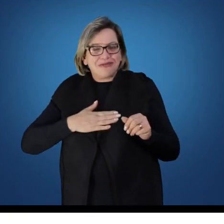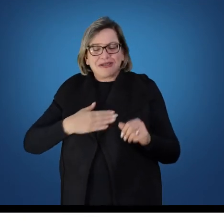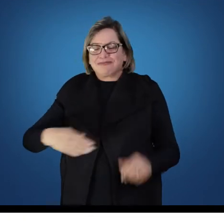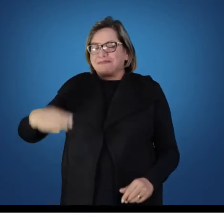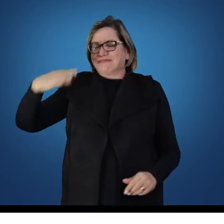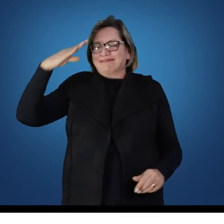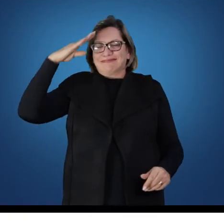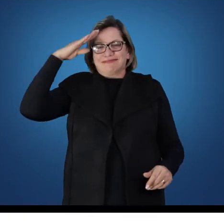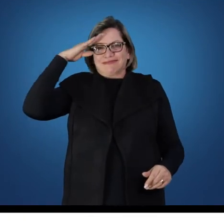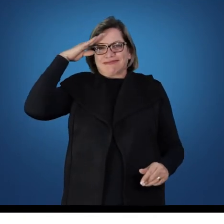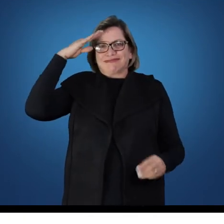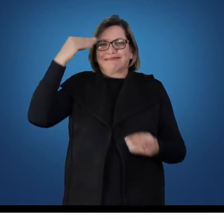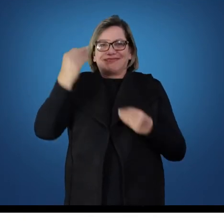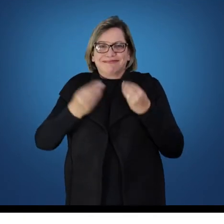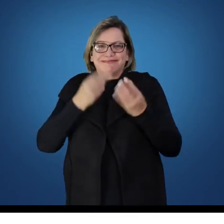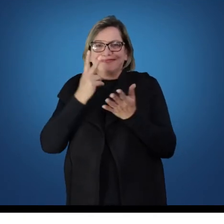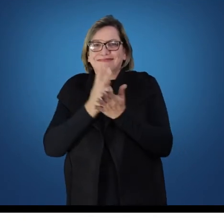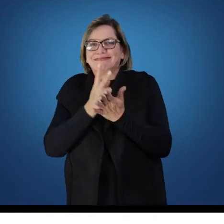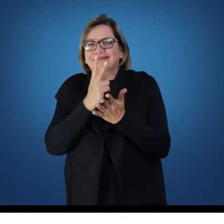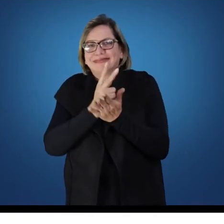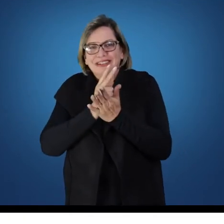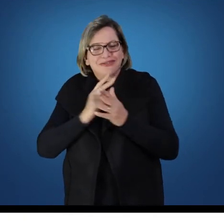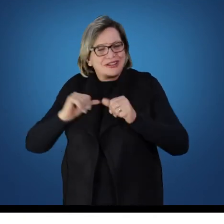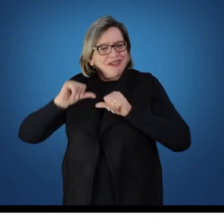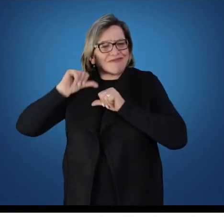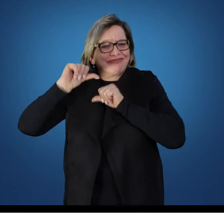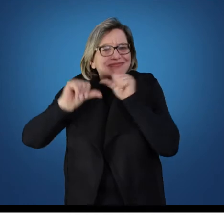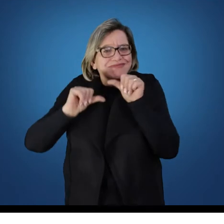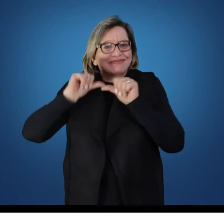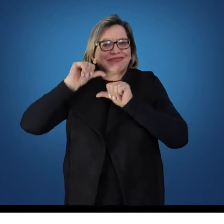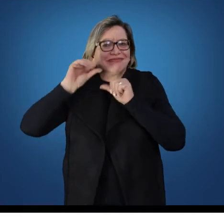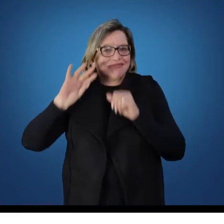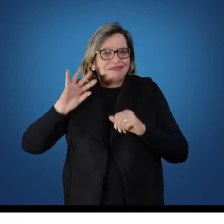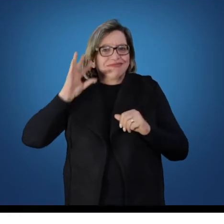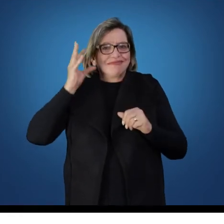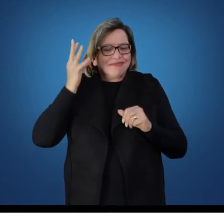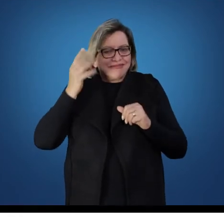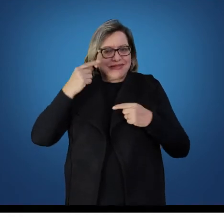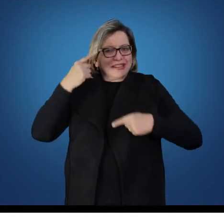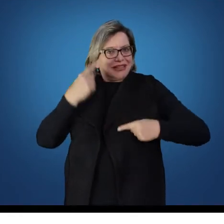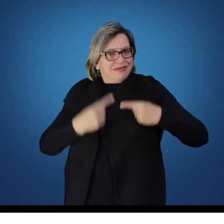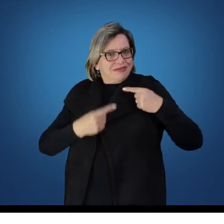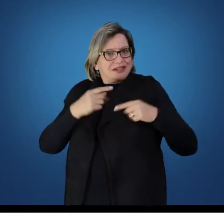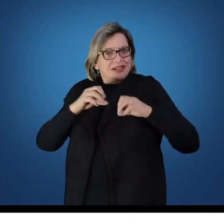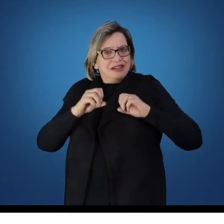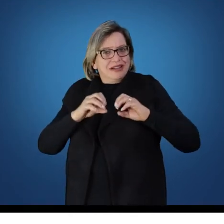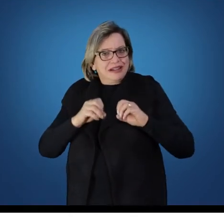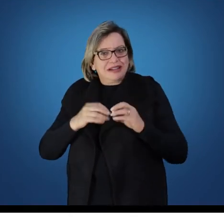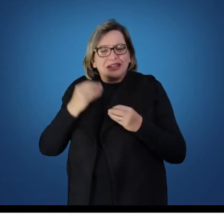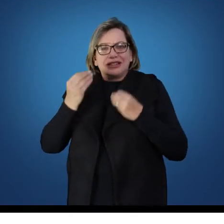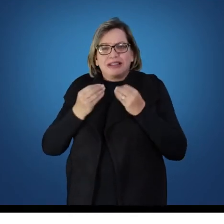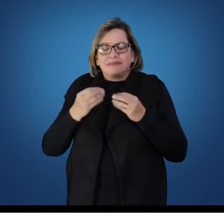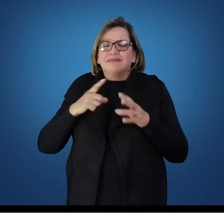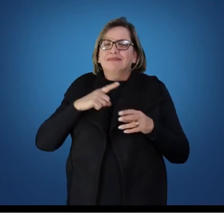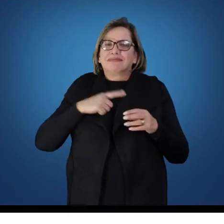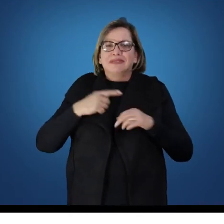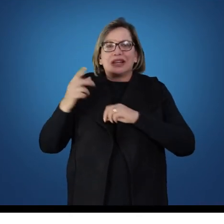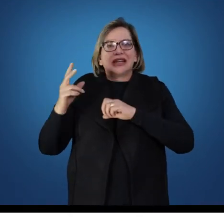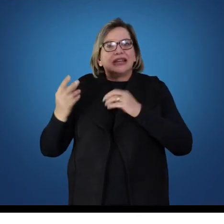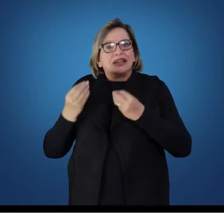As modificações que foram ocorrendo nas políticas educacionais estão sempre atreladas a uma concepção vigente de mundo.